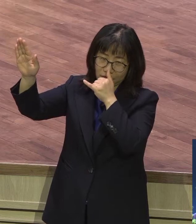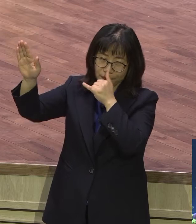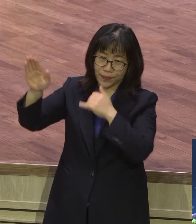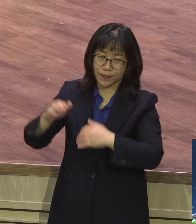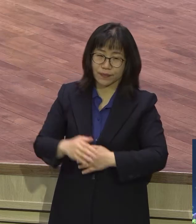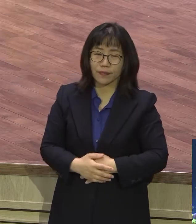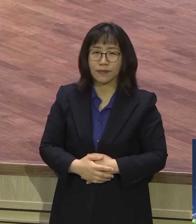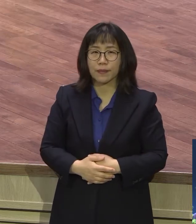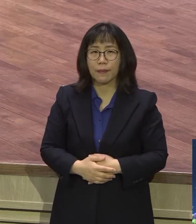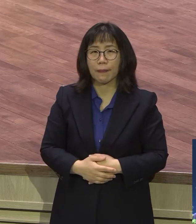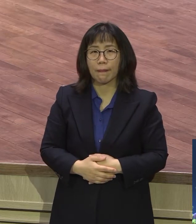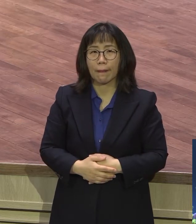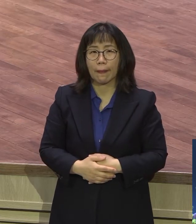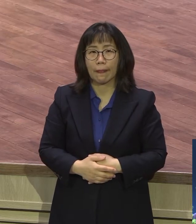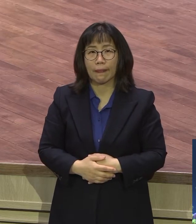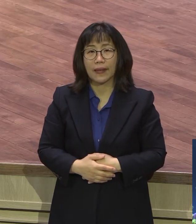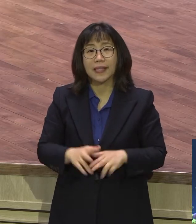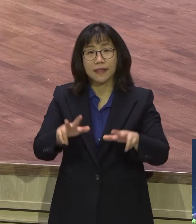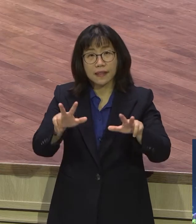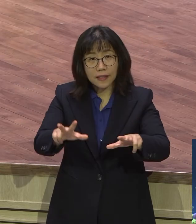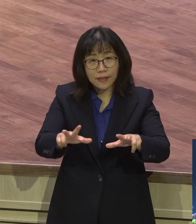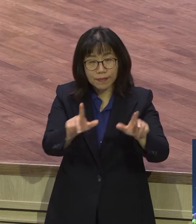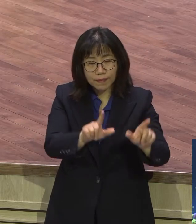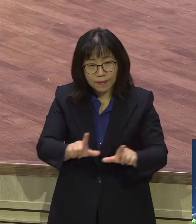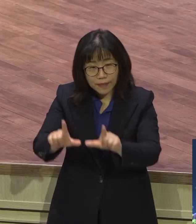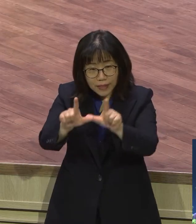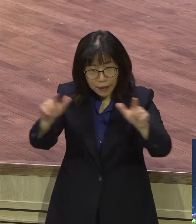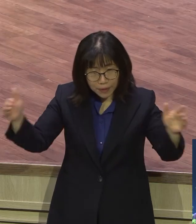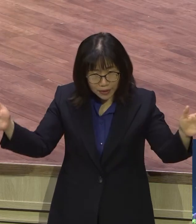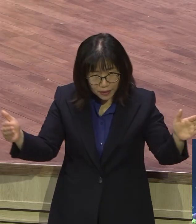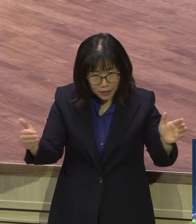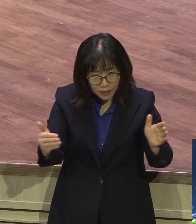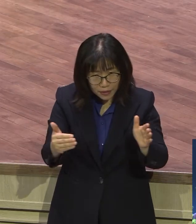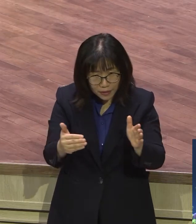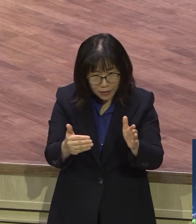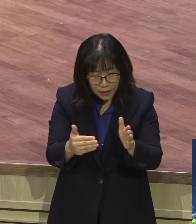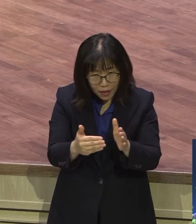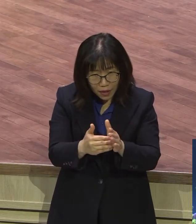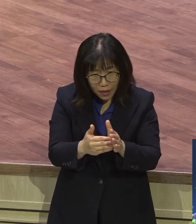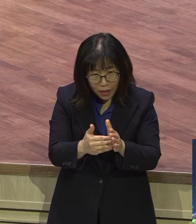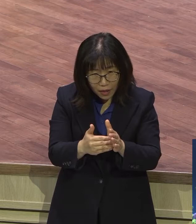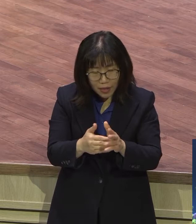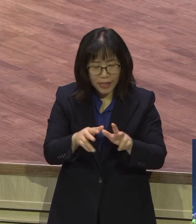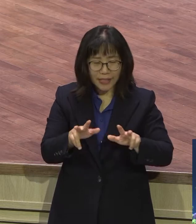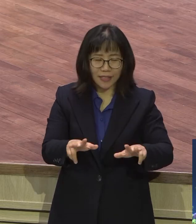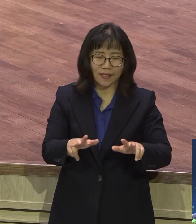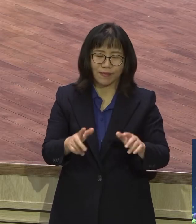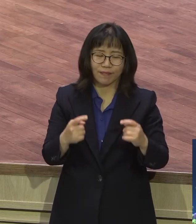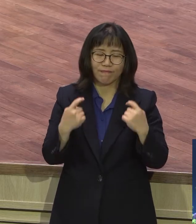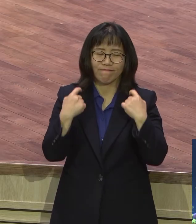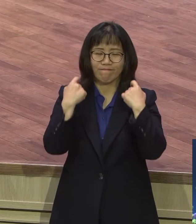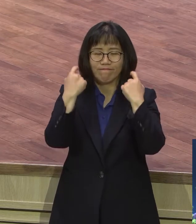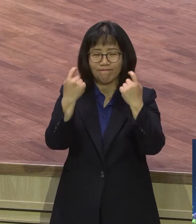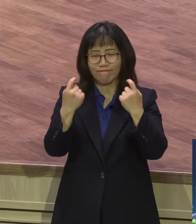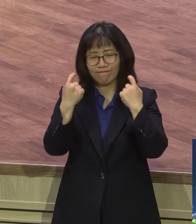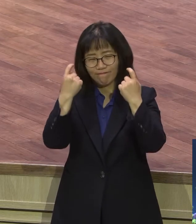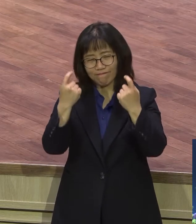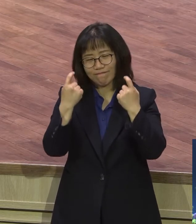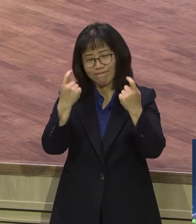사는 삶이 우리 삶이 뭐요? 외국인처럼 나그네처럼 어색해 불신자하고